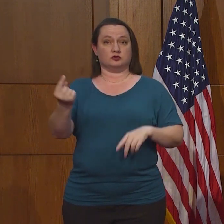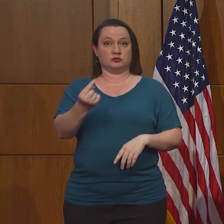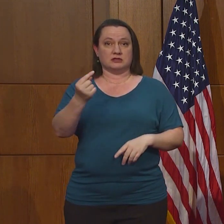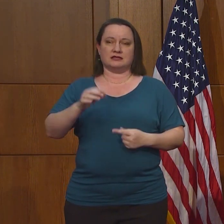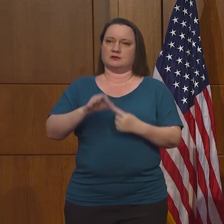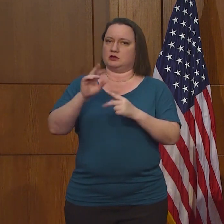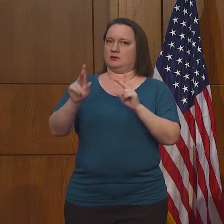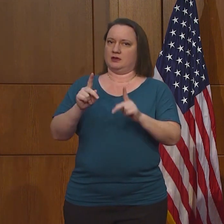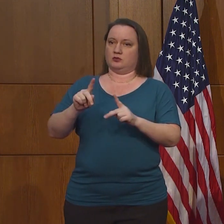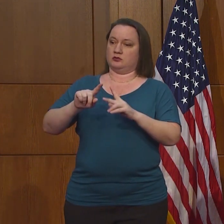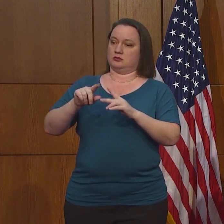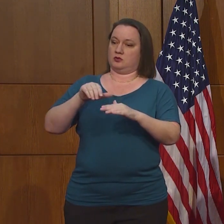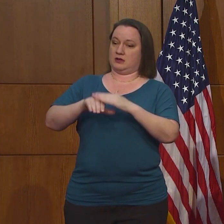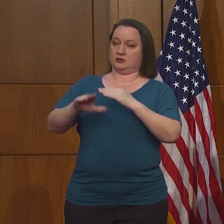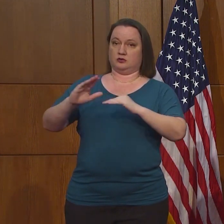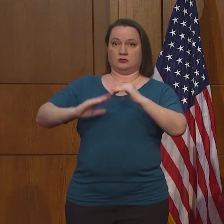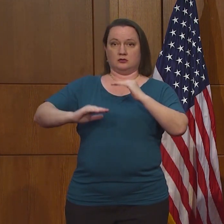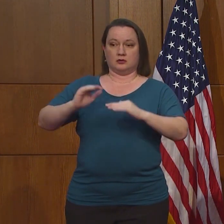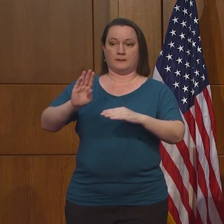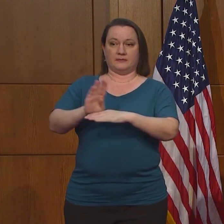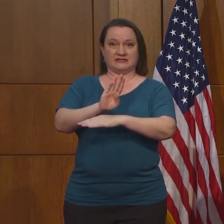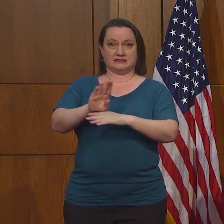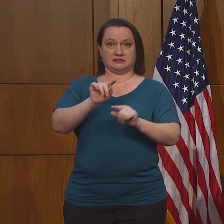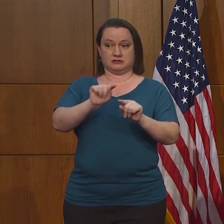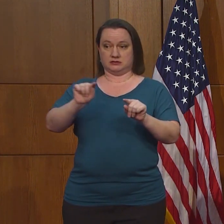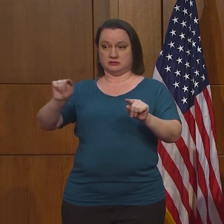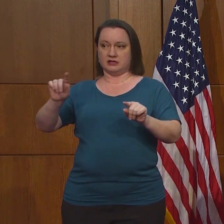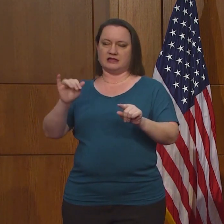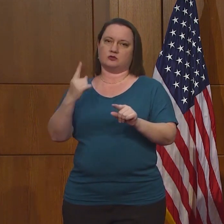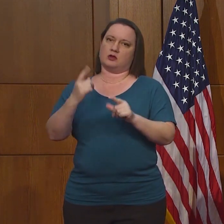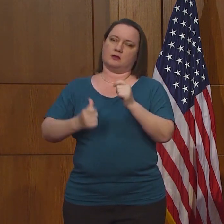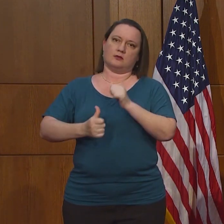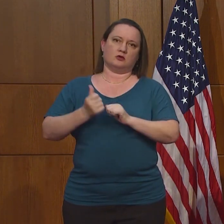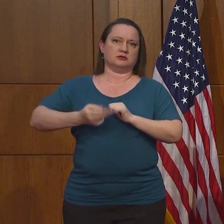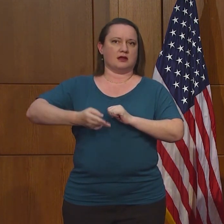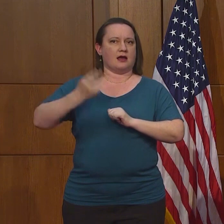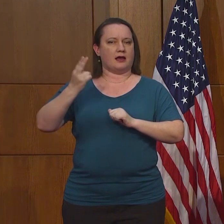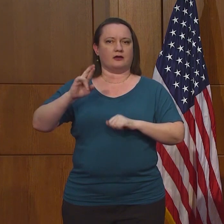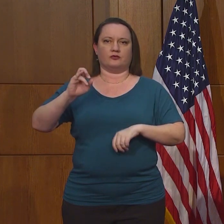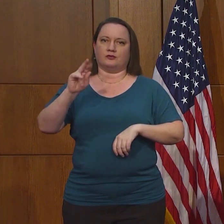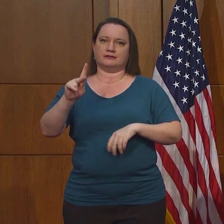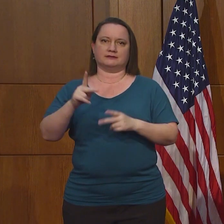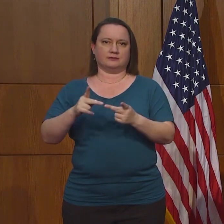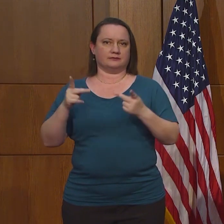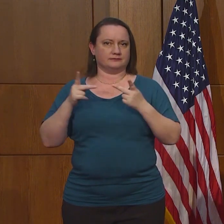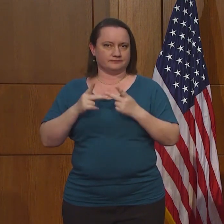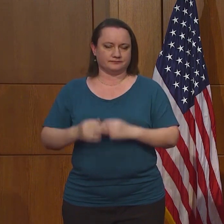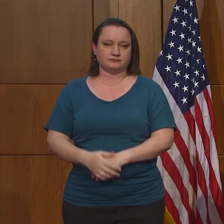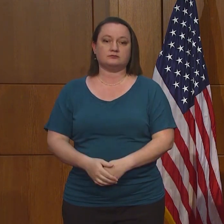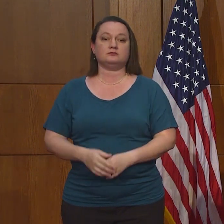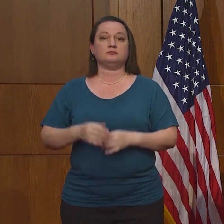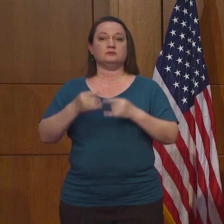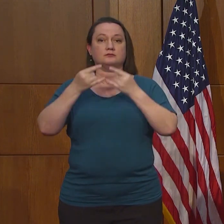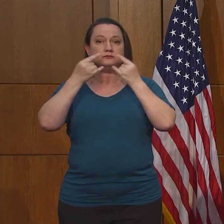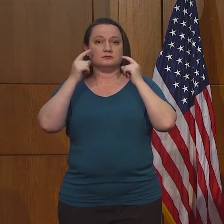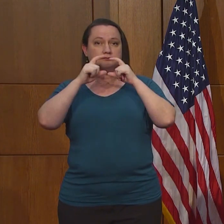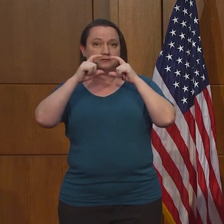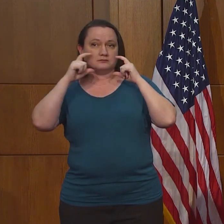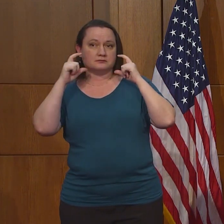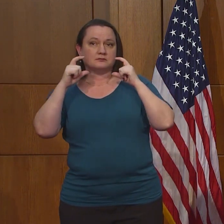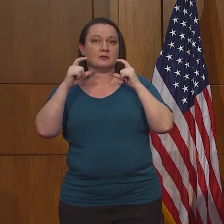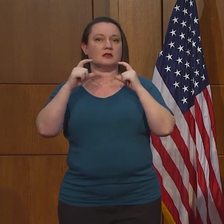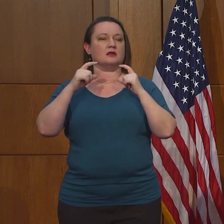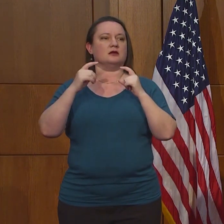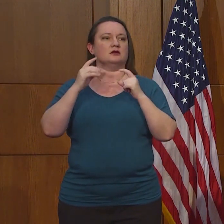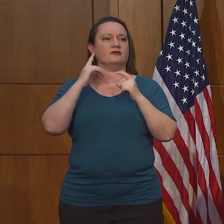hablar acerca de esto. Por ejemplo, cuando la gente va a algunos negocios, porque la máscara, el propósito de la